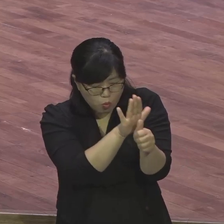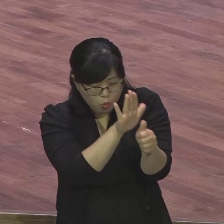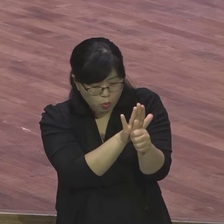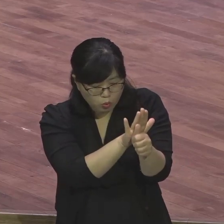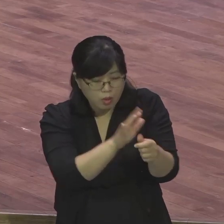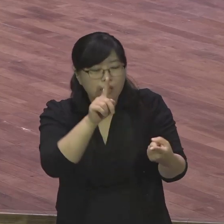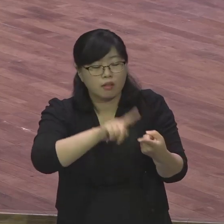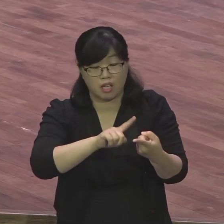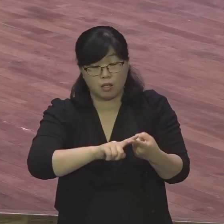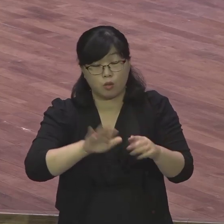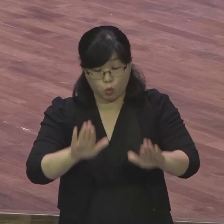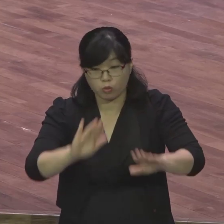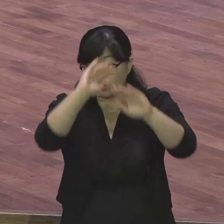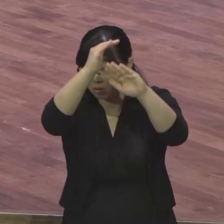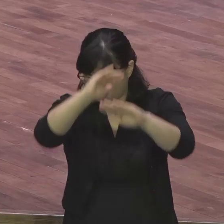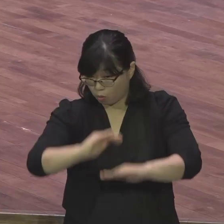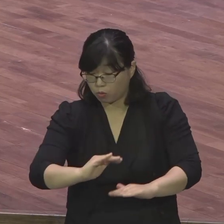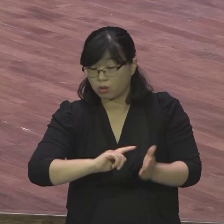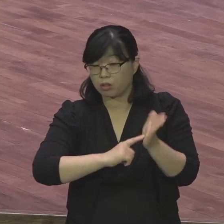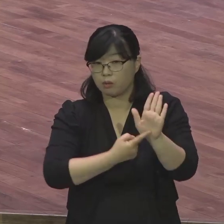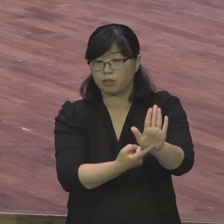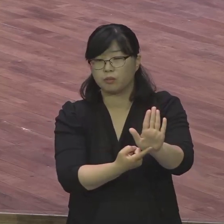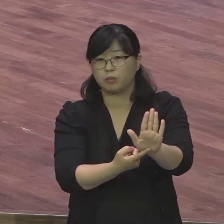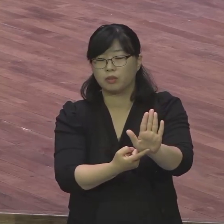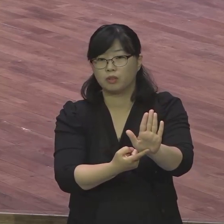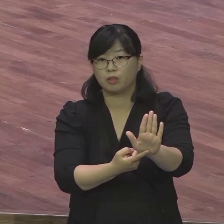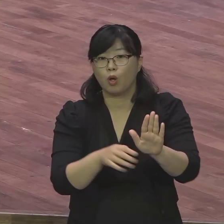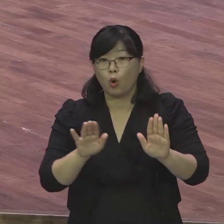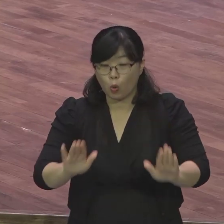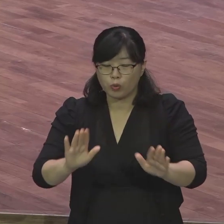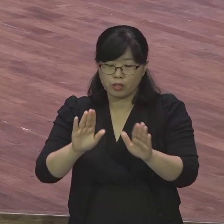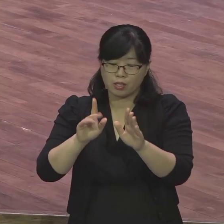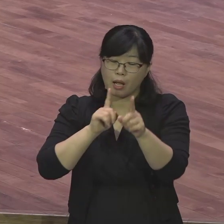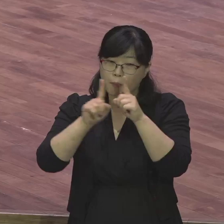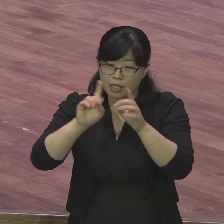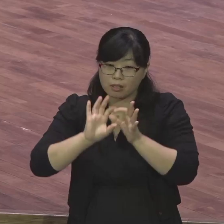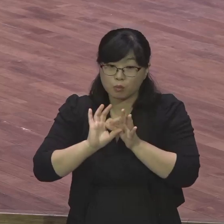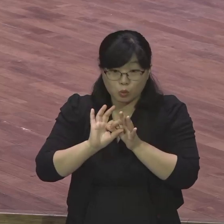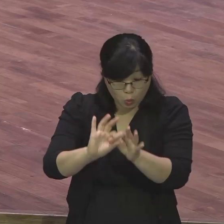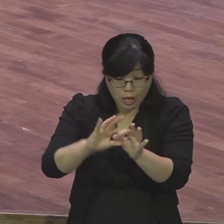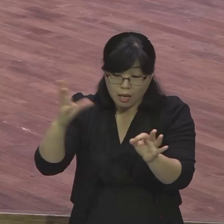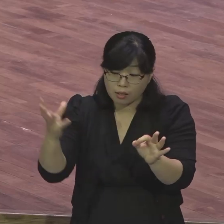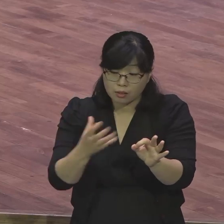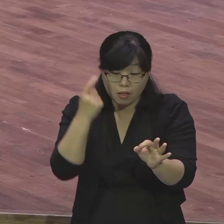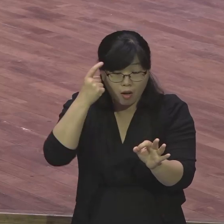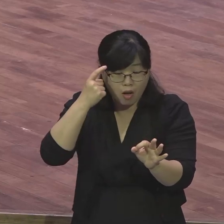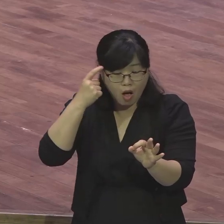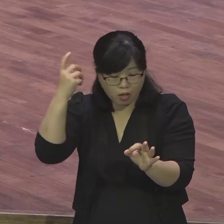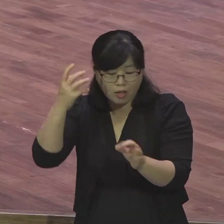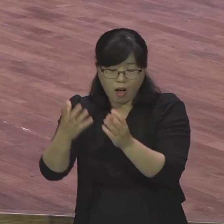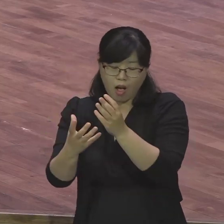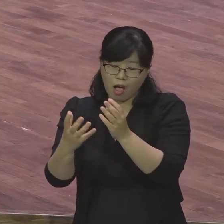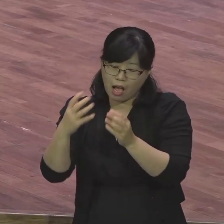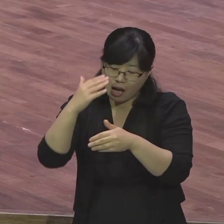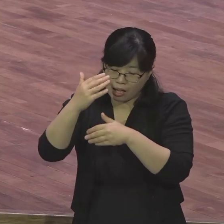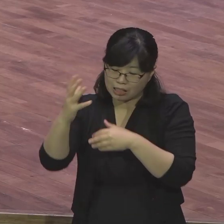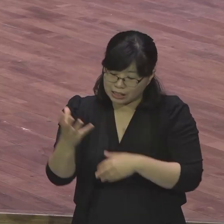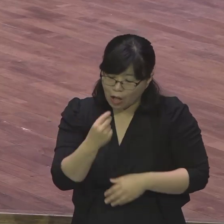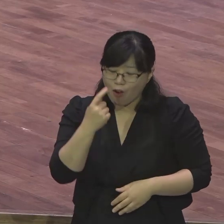본문 말씀을 통해서 연기하는 성도들은 성삼위 하나님의 이 놀라운 역사를 통해 주어진